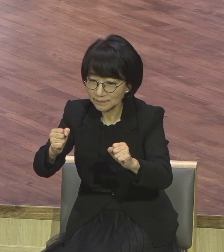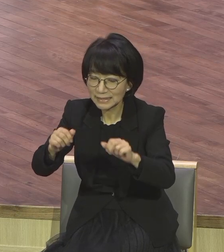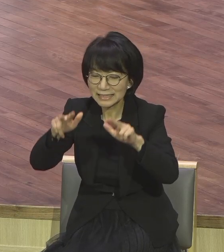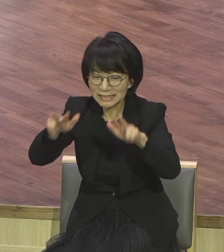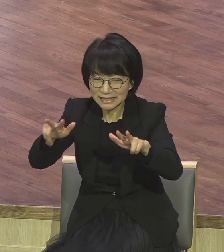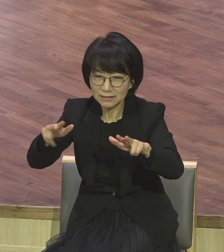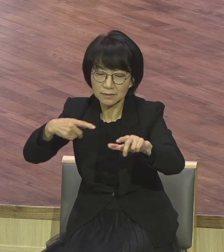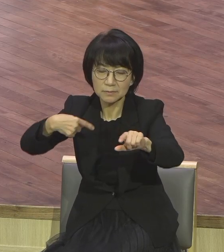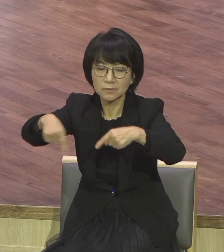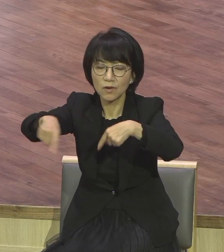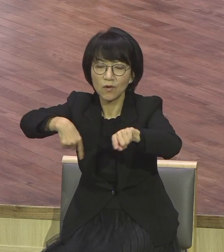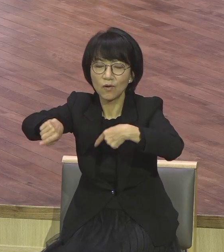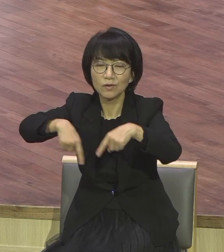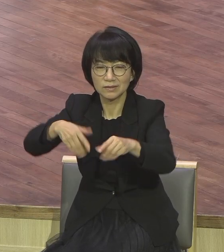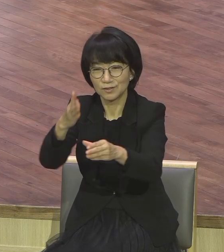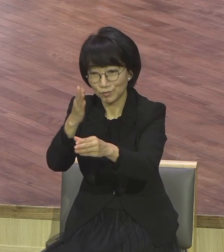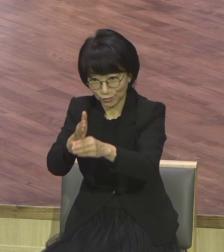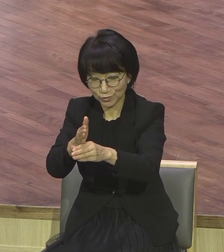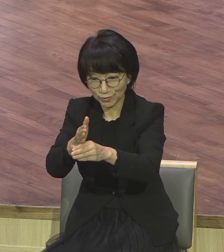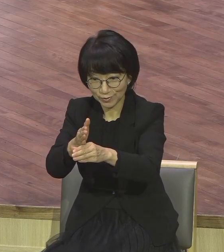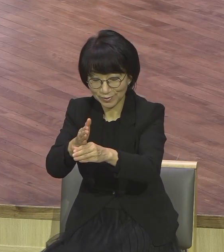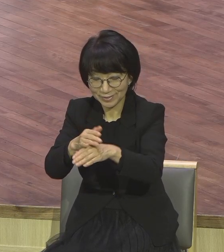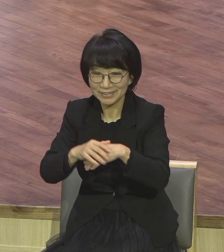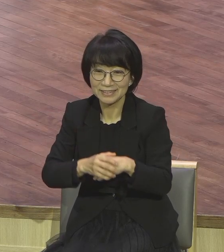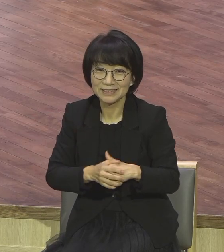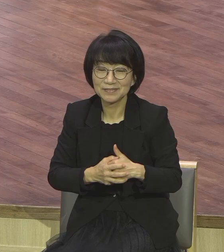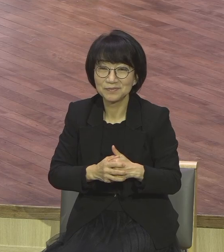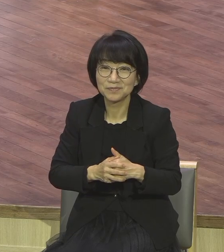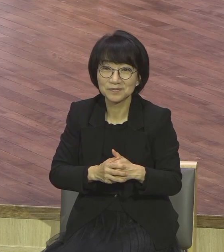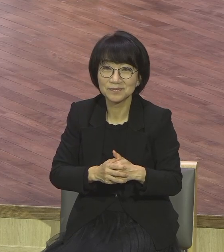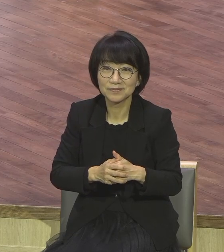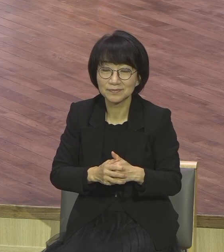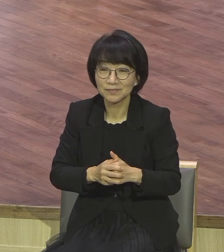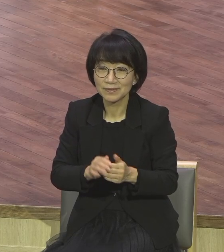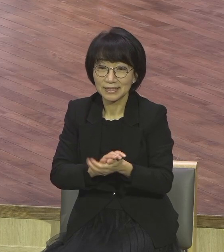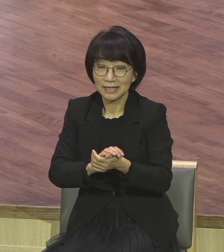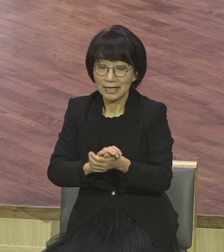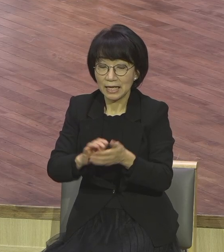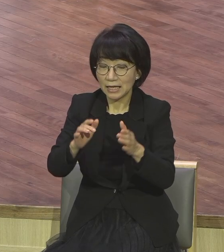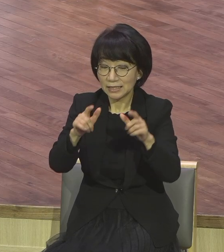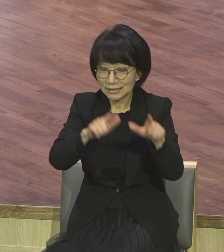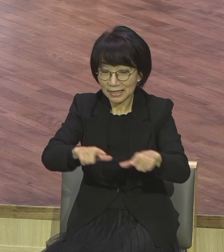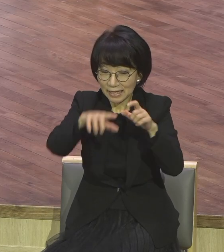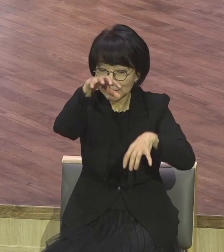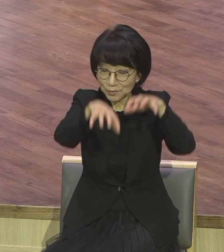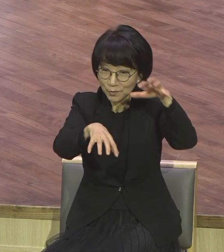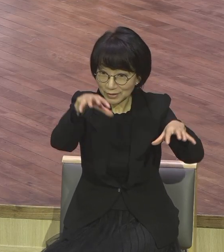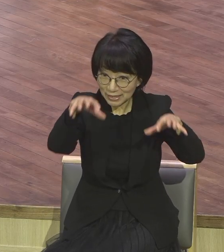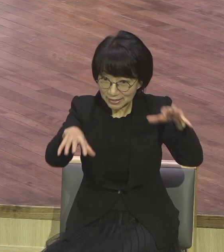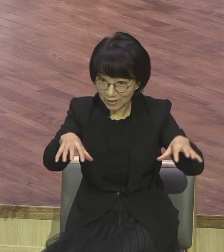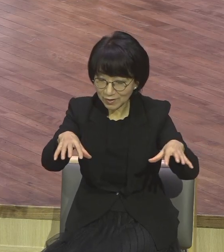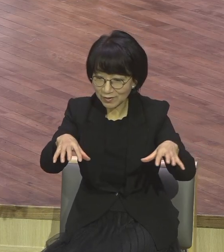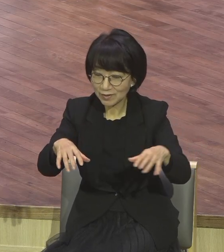특별히 생명의 예수 그리스도를 우리가 삶의 현장에서 한번도 빠짐없이 예수께서